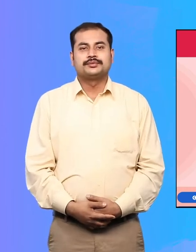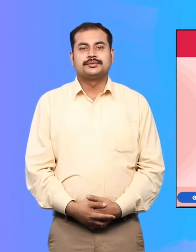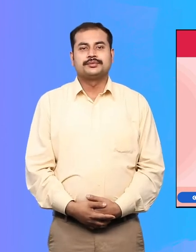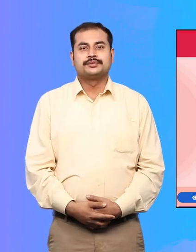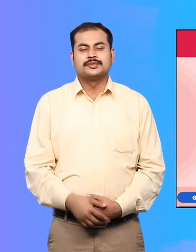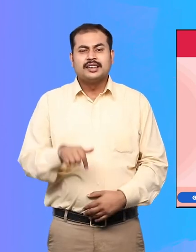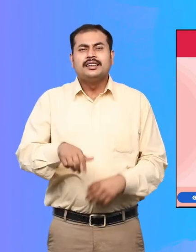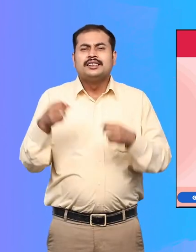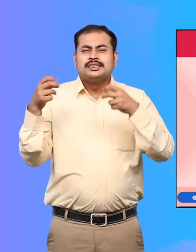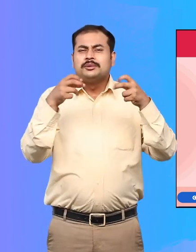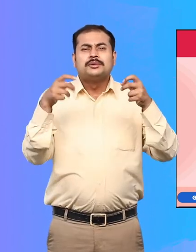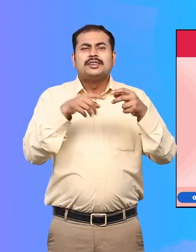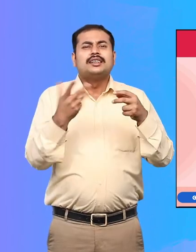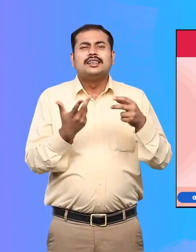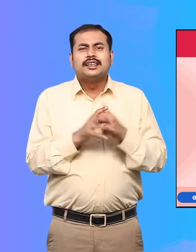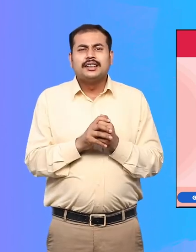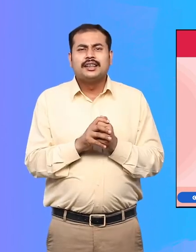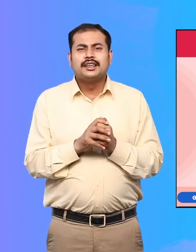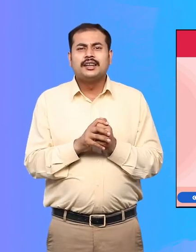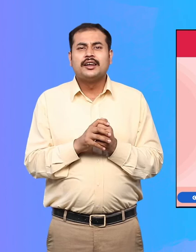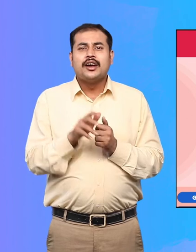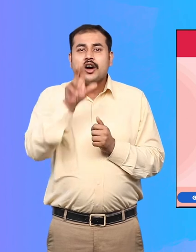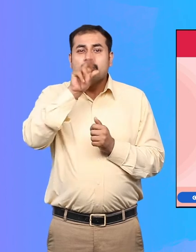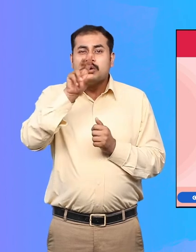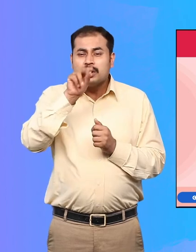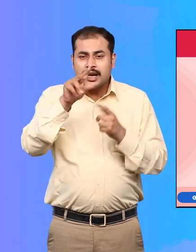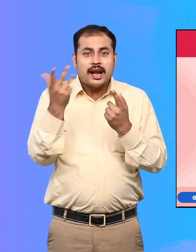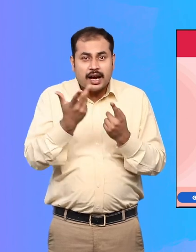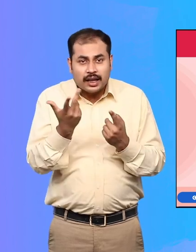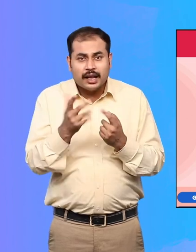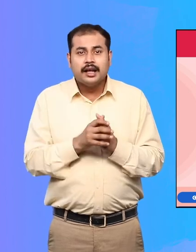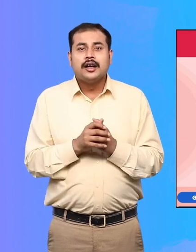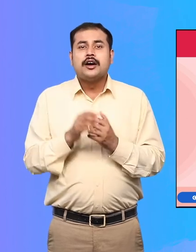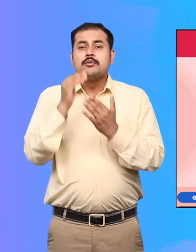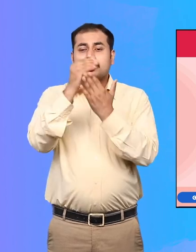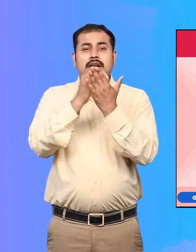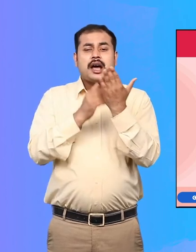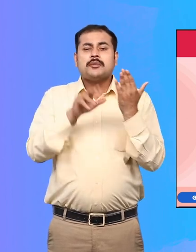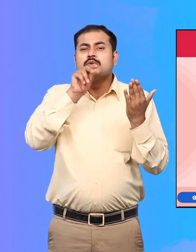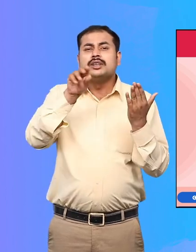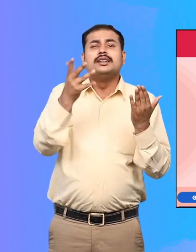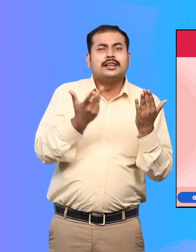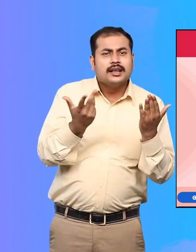विडियो में कहे जाने वाले बोलों को समझाने के लिए इसका इस्तेमाल किया जाता है